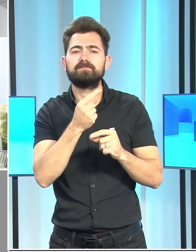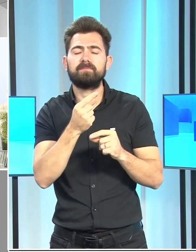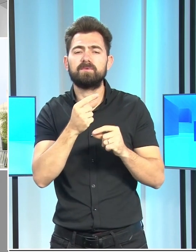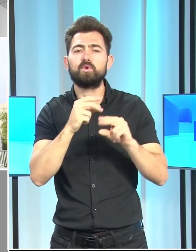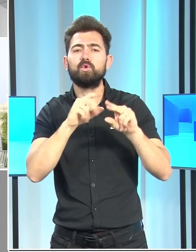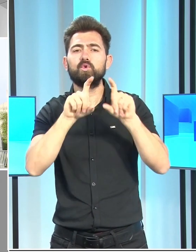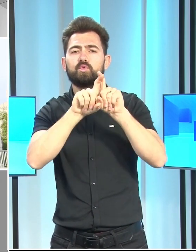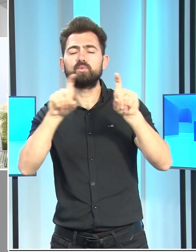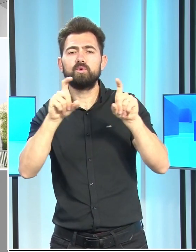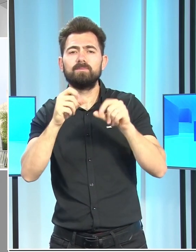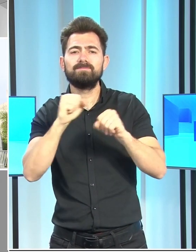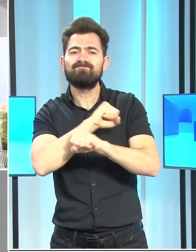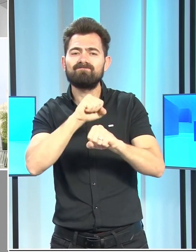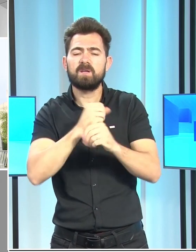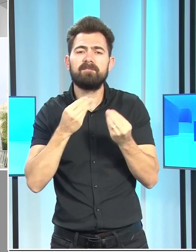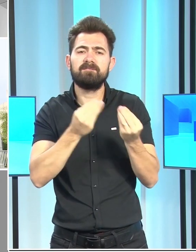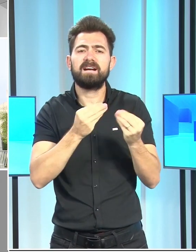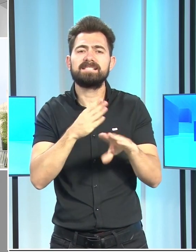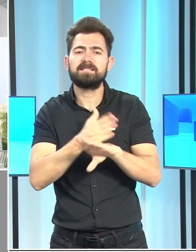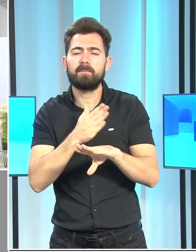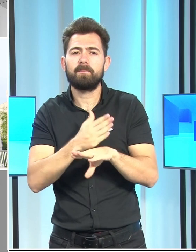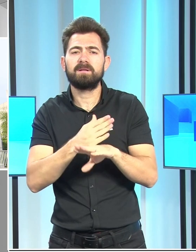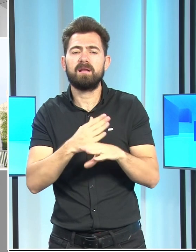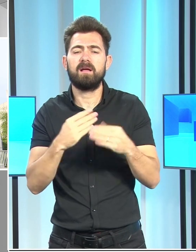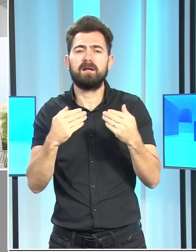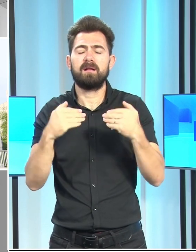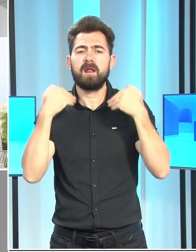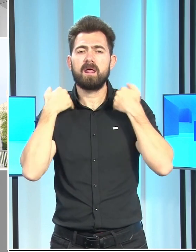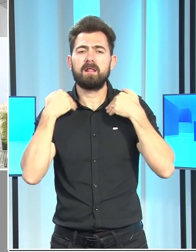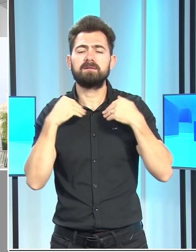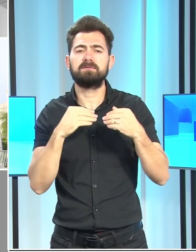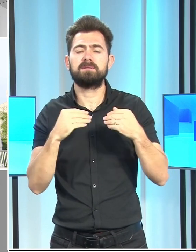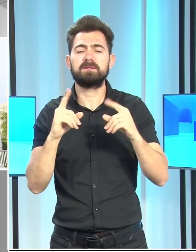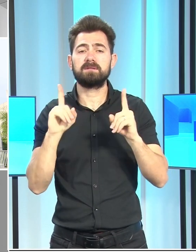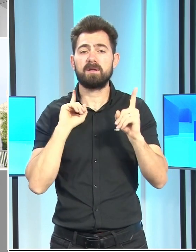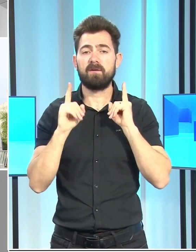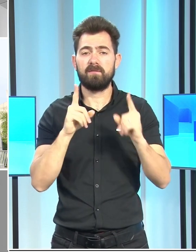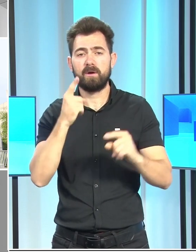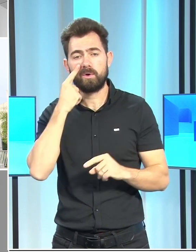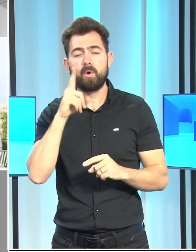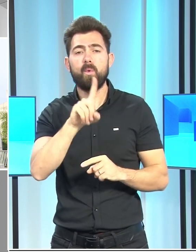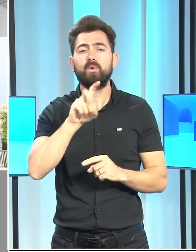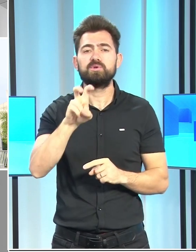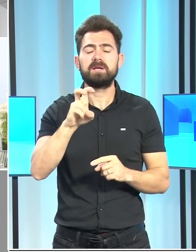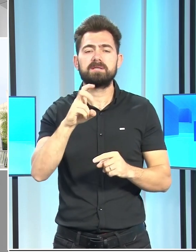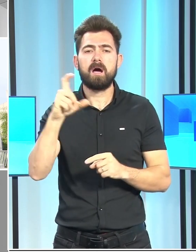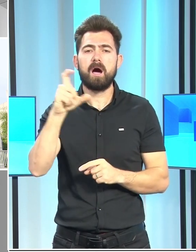uğrattıkları gerekçesiyle yargılandıkları davada 18 er aya hapse mahkum oldu.